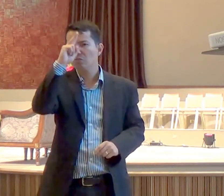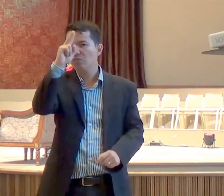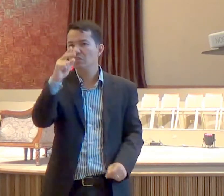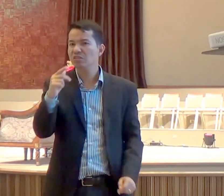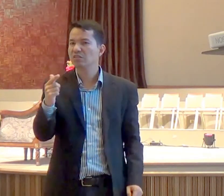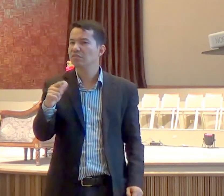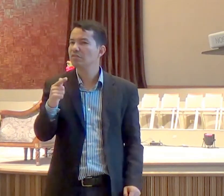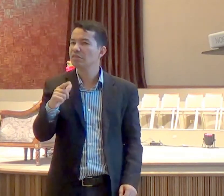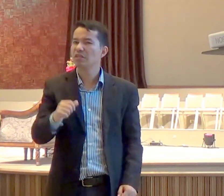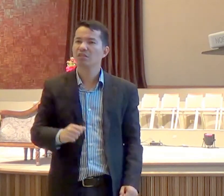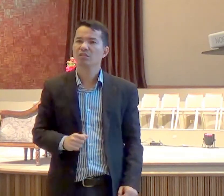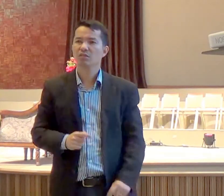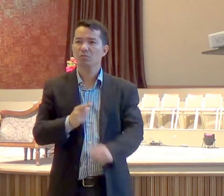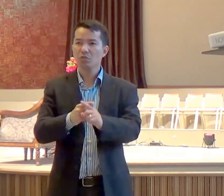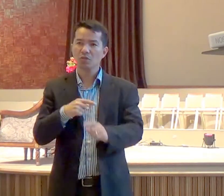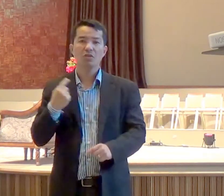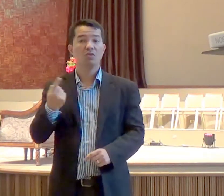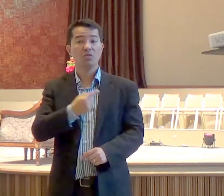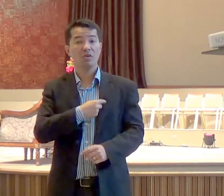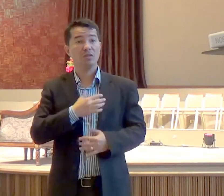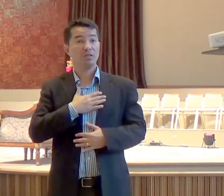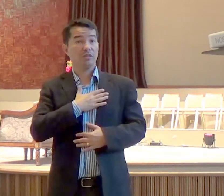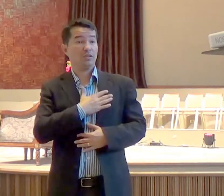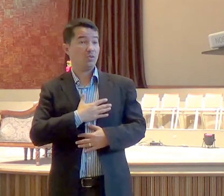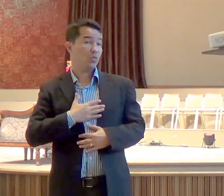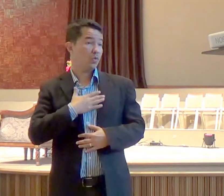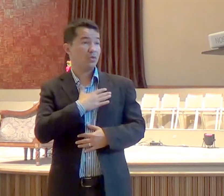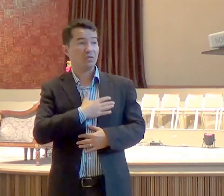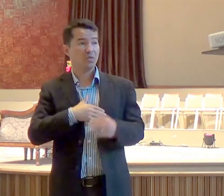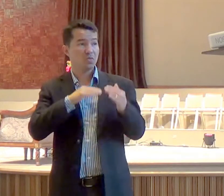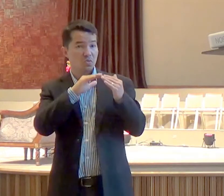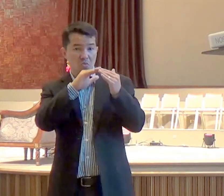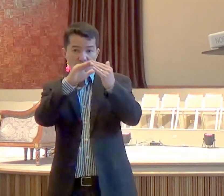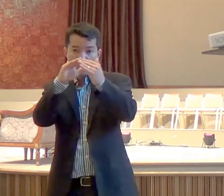porque queremos resolver isso, com a força do braço,